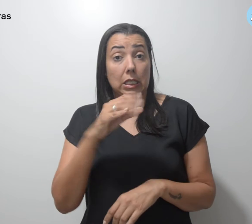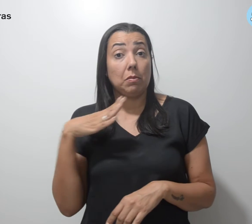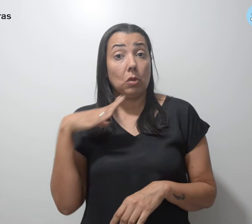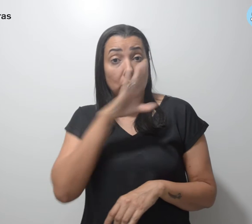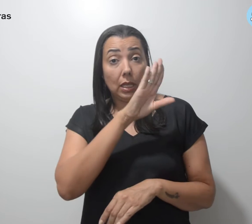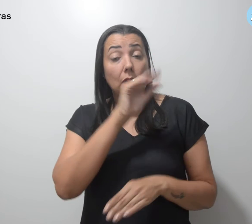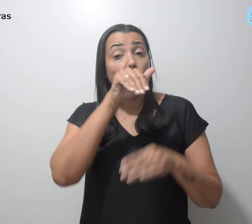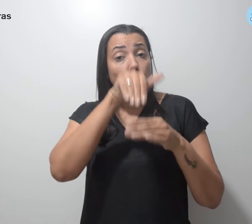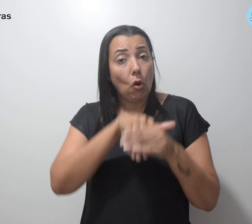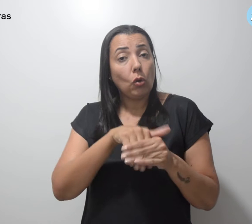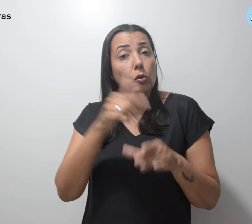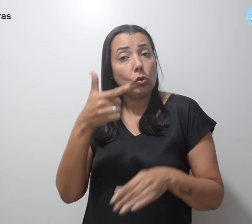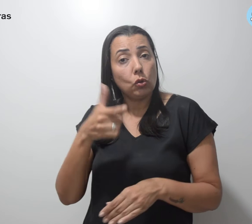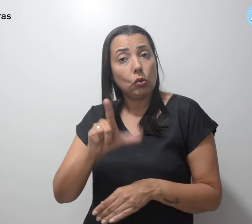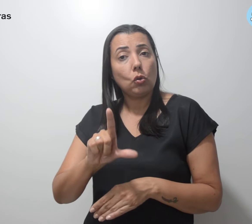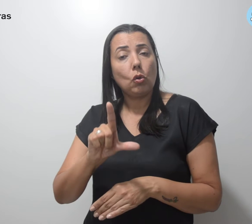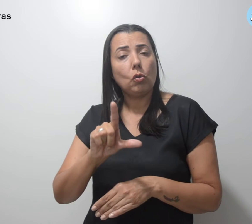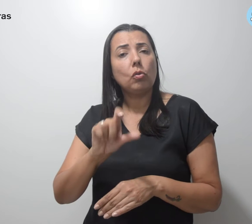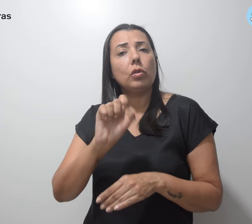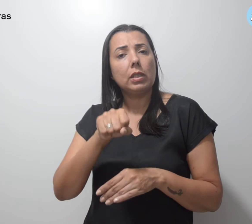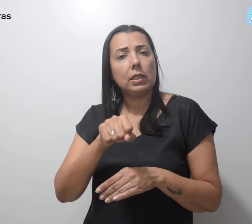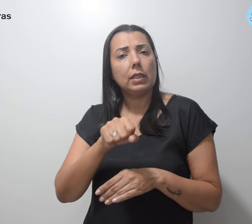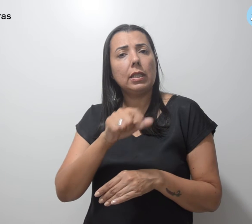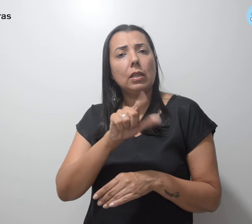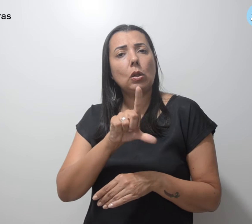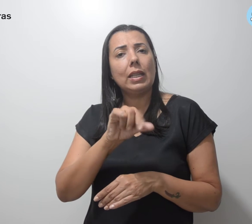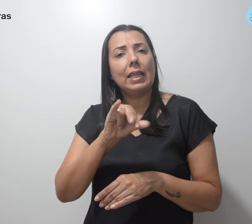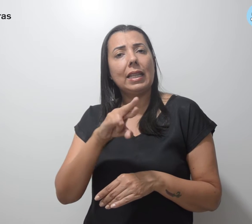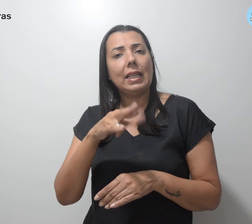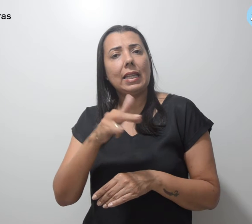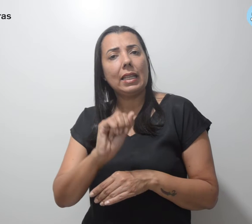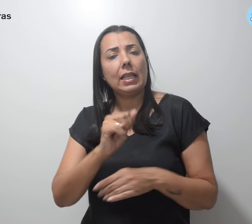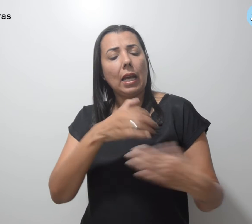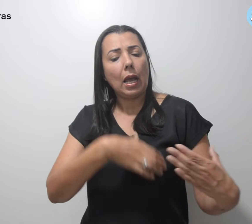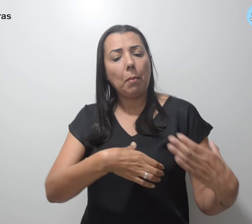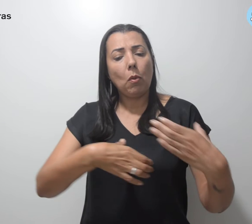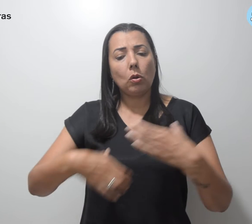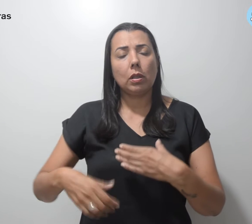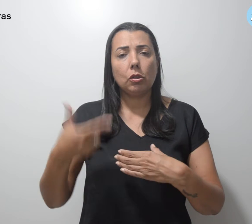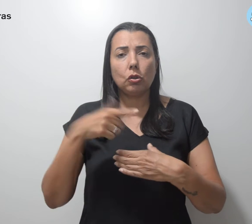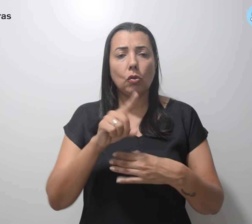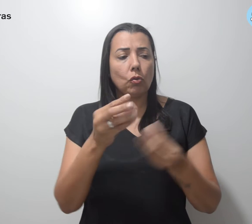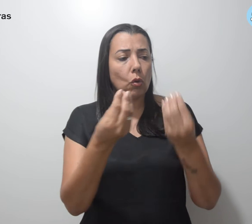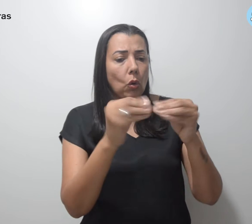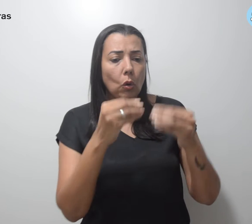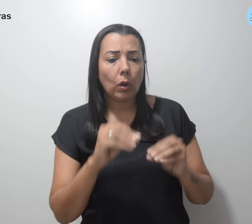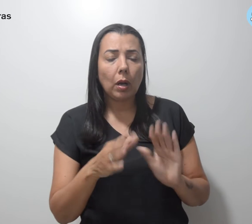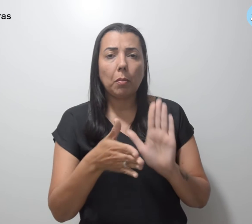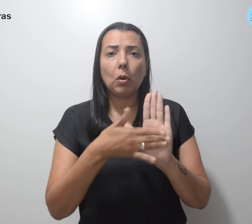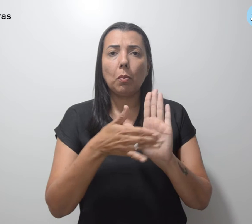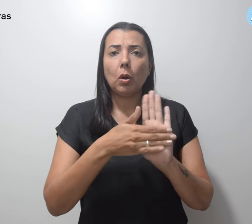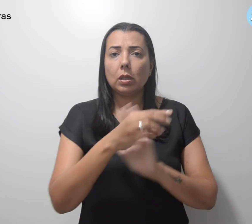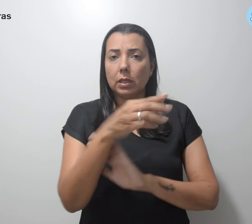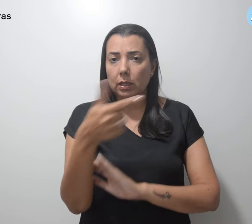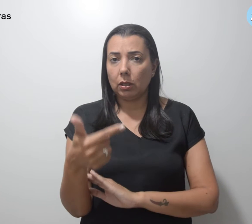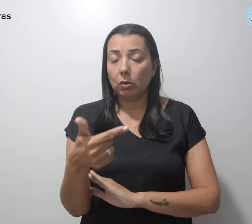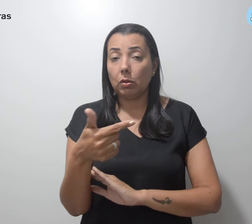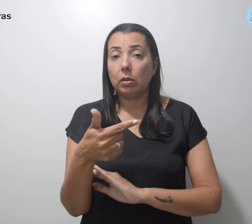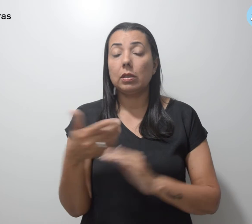reeleito e com isso Arthur Lira for embossado a recolocar a PEC 32 em tramitação,